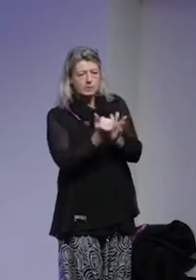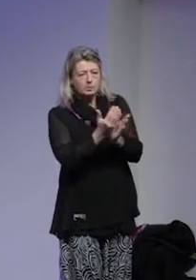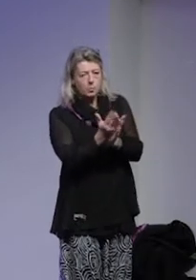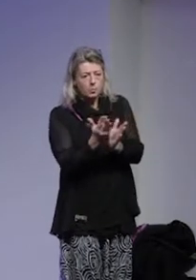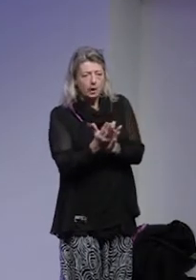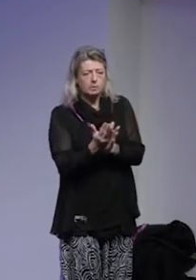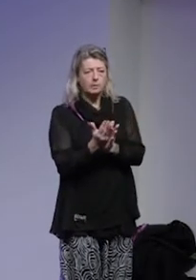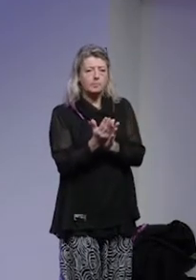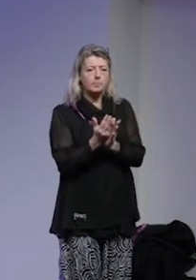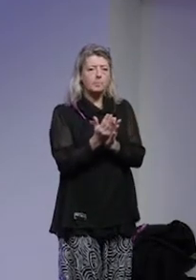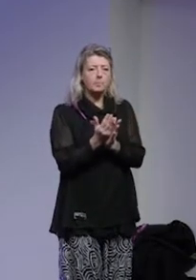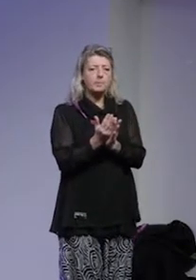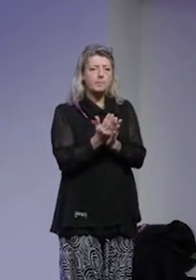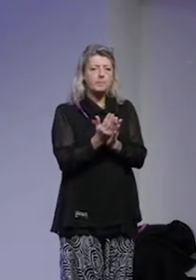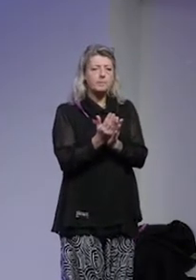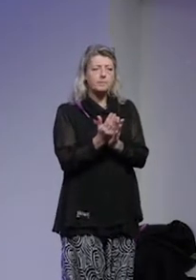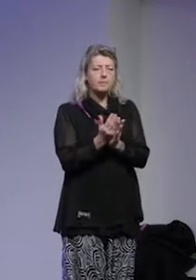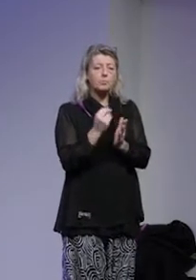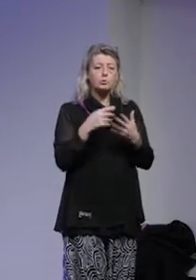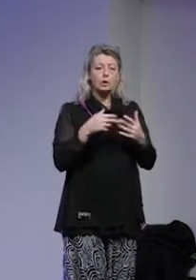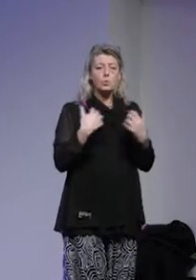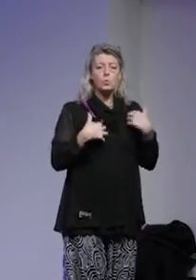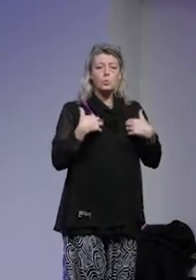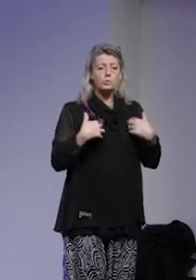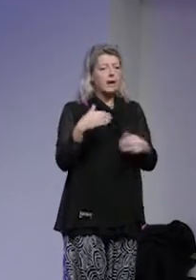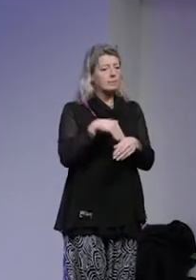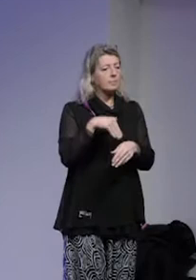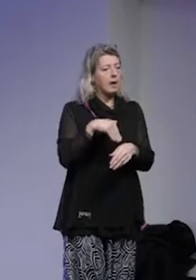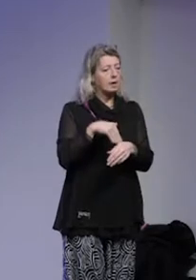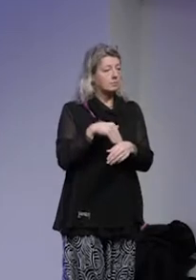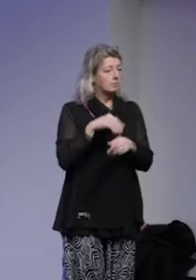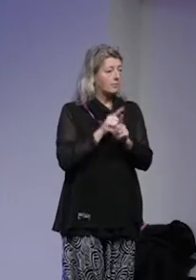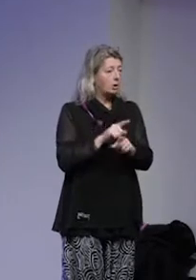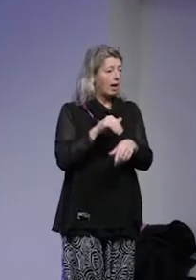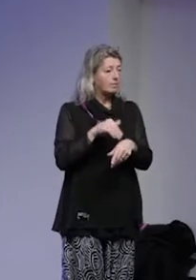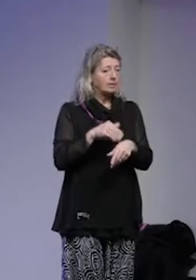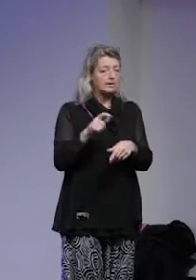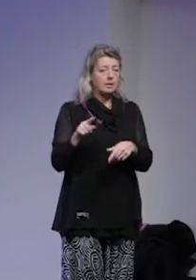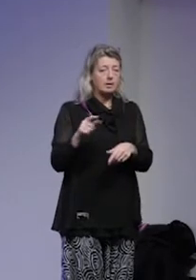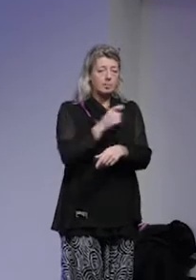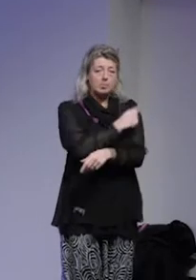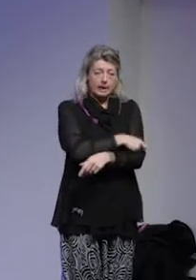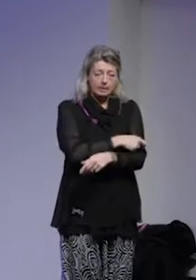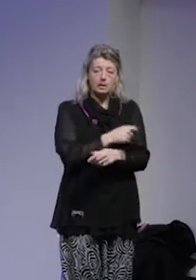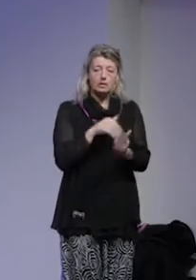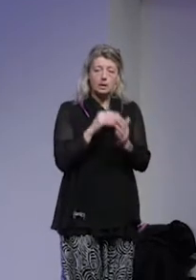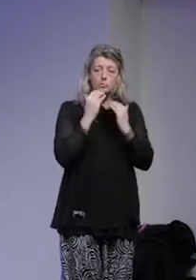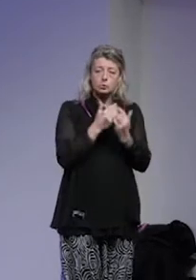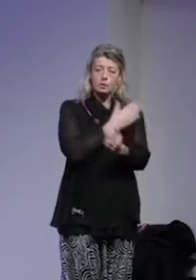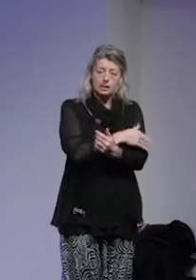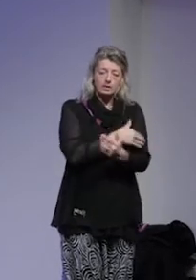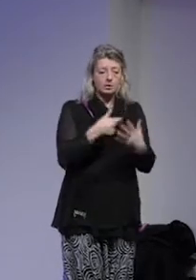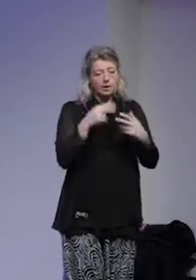så gör man en orosamälen enligt anmälningsplikten till socialtjänsten och gör en